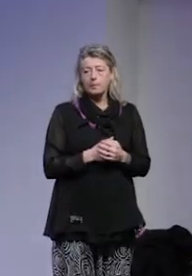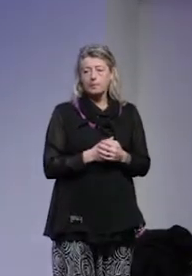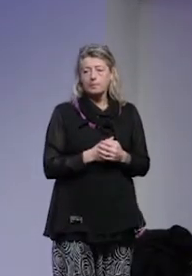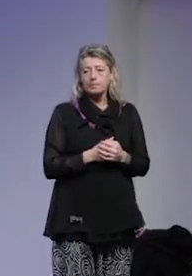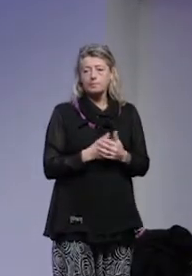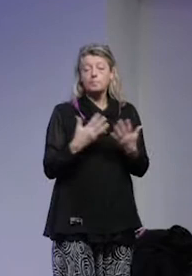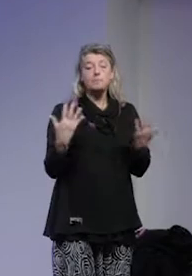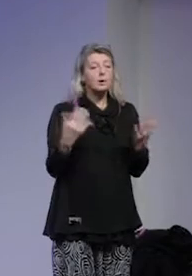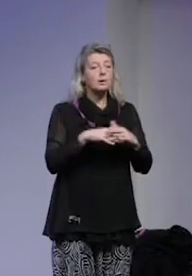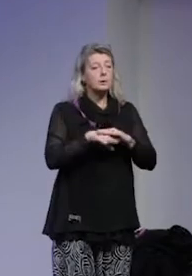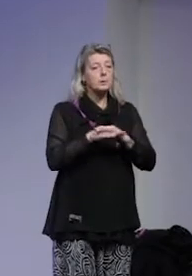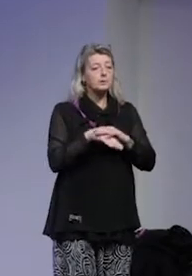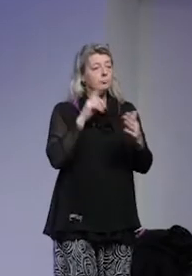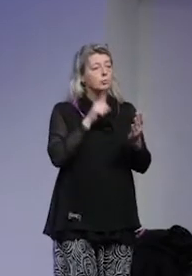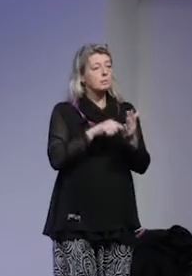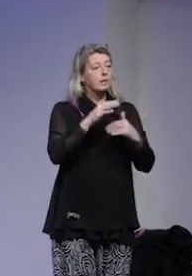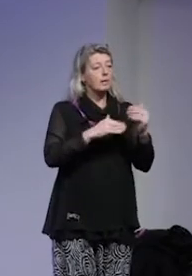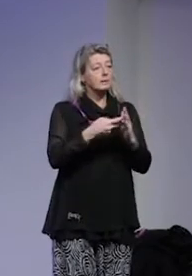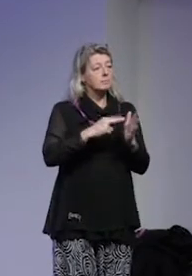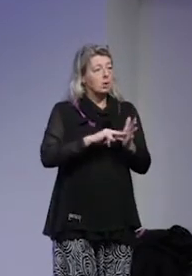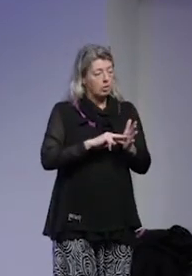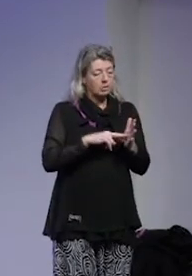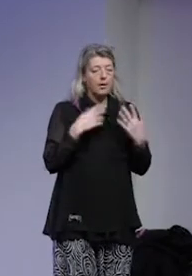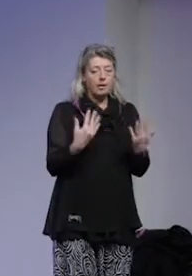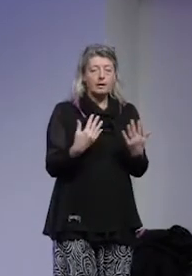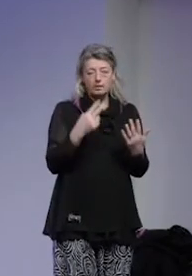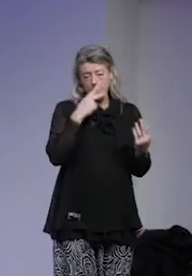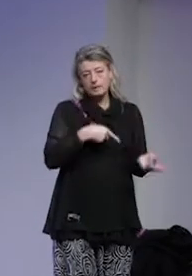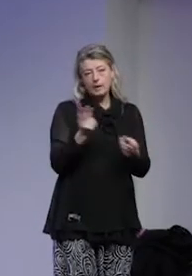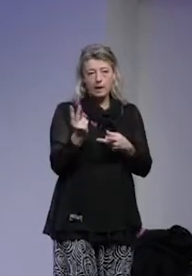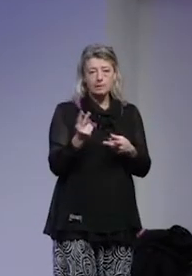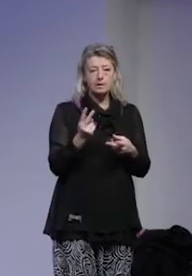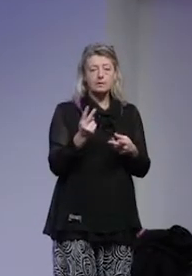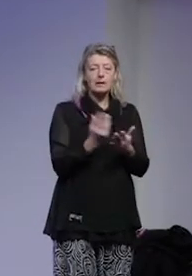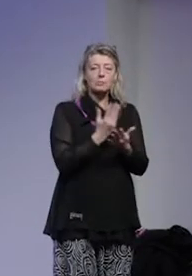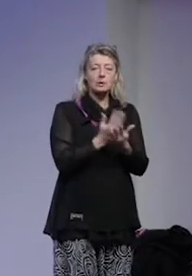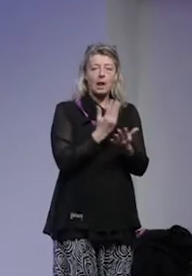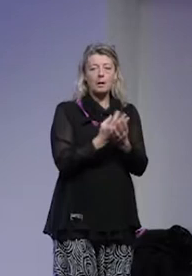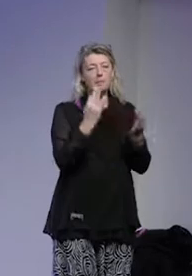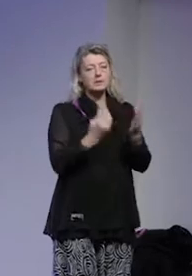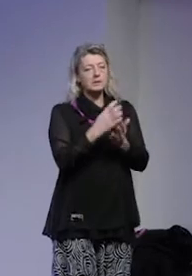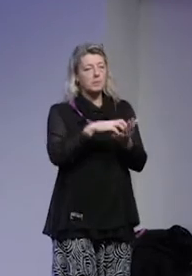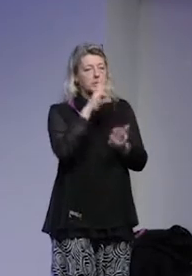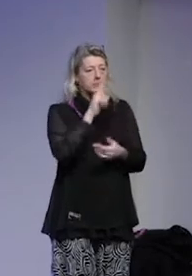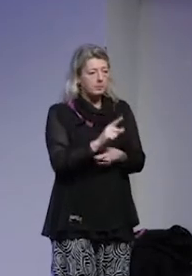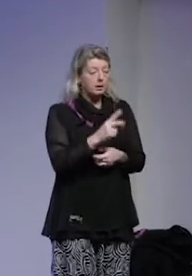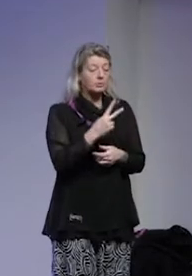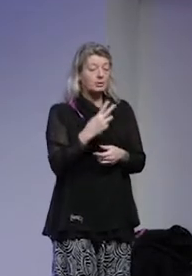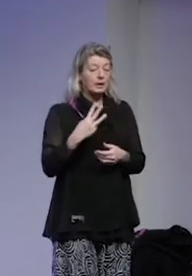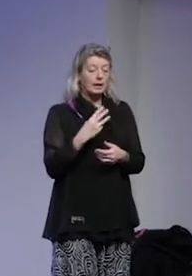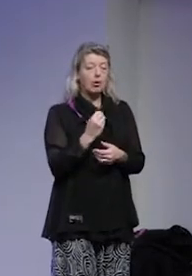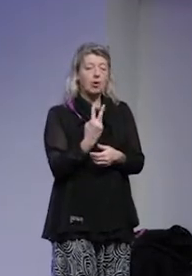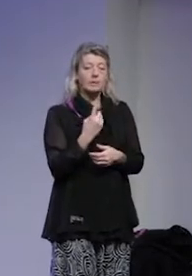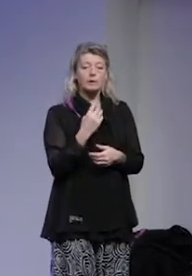Vad som ligger till grund för de här handlingsplanerna är generellt sett nationella lägesbilder. Ända 23 av de här